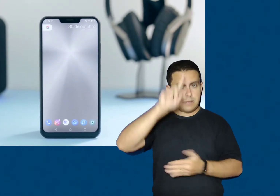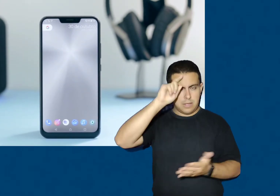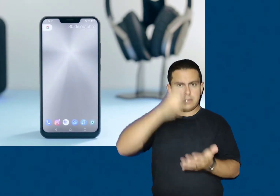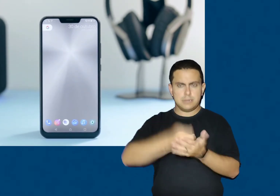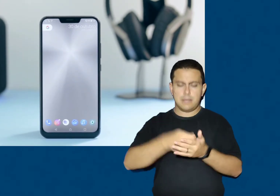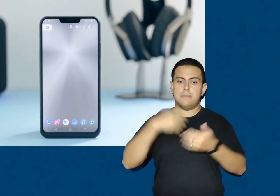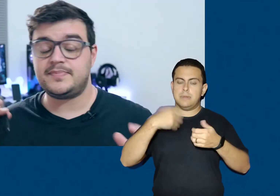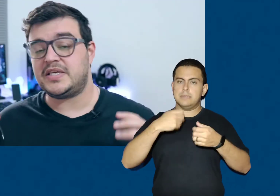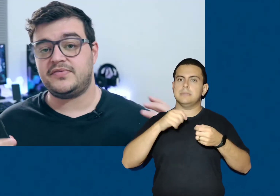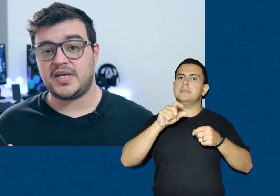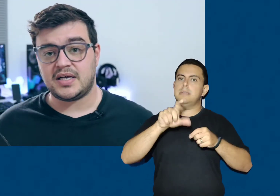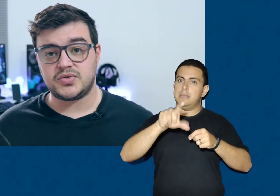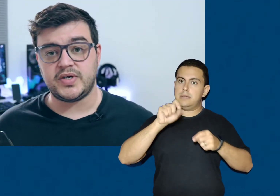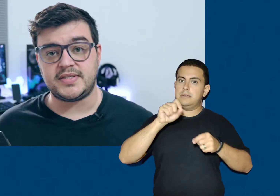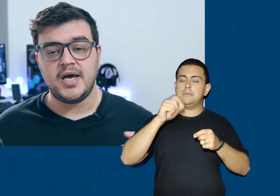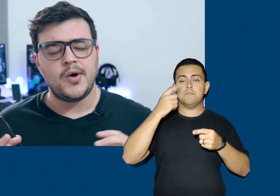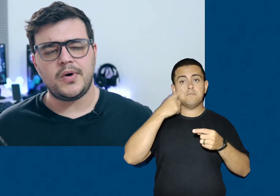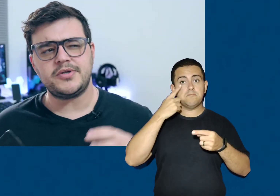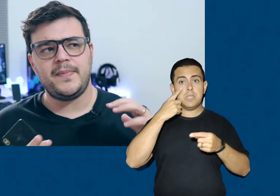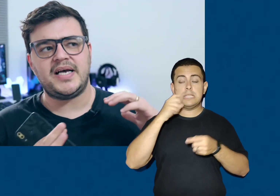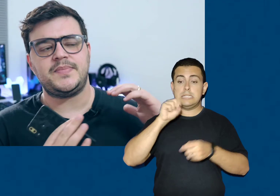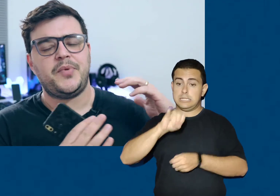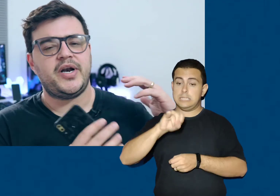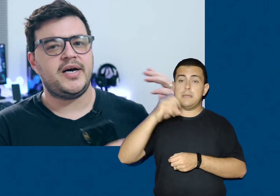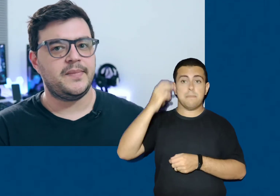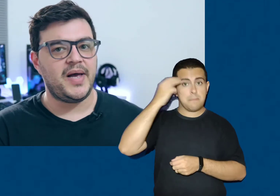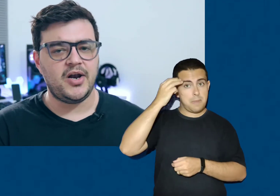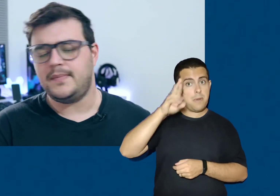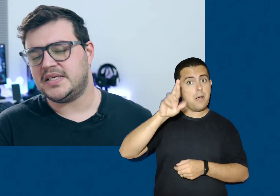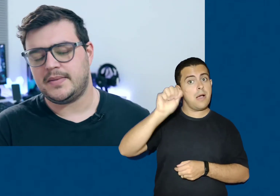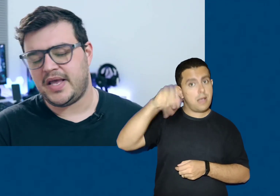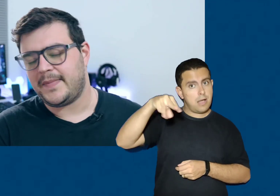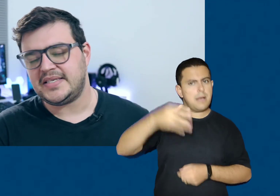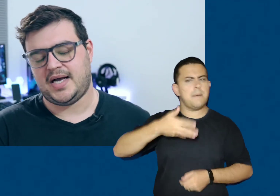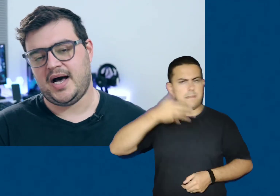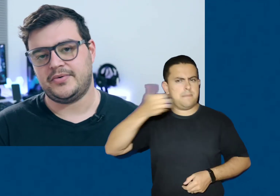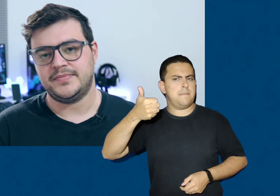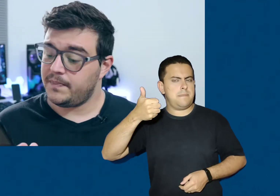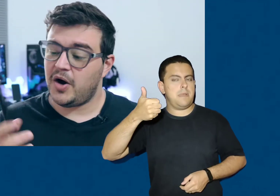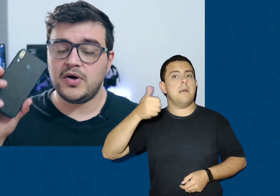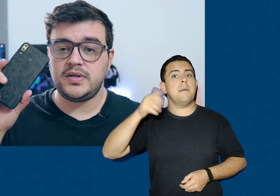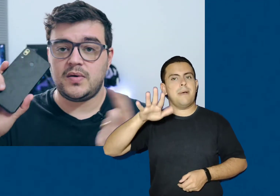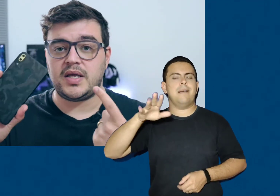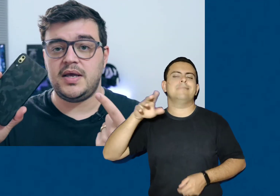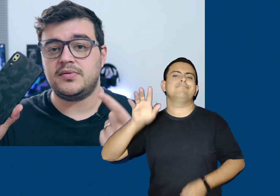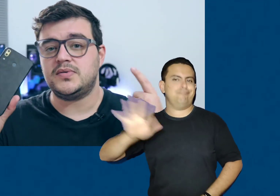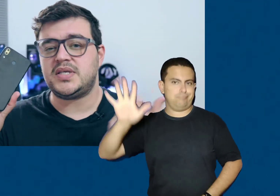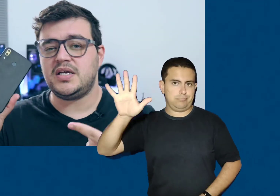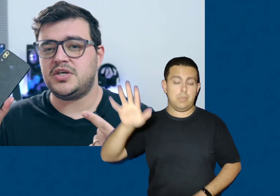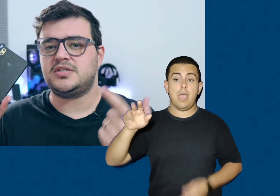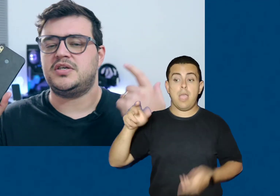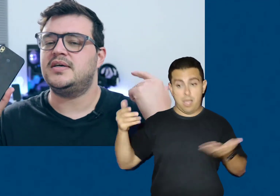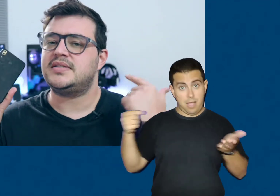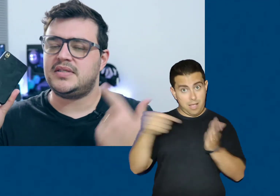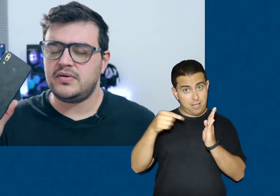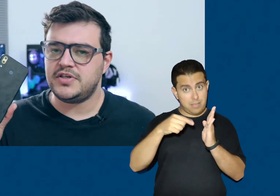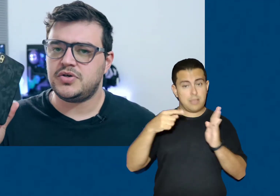ligado nessas especificações. Quanto mais memória RAM, melhor, mas também é mais caro. No meu modelo aqui, eu tenho 6 GB de RAM, 128